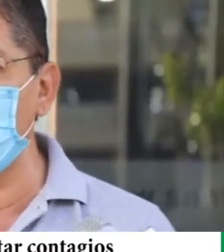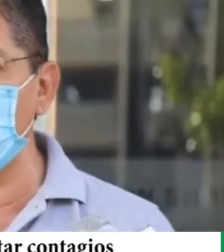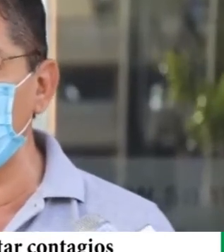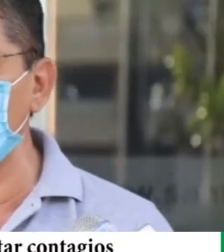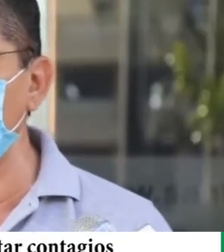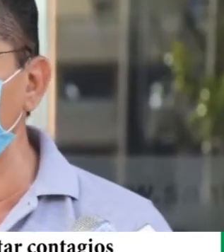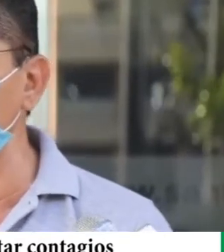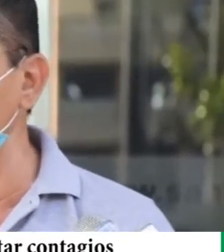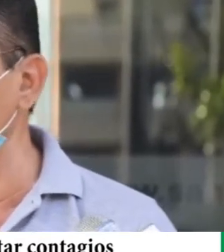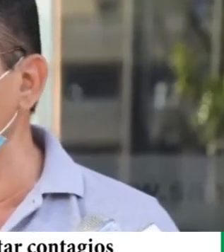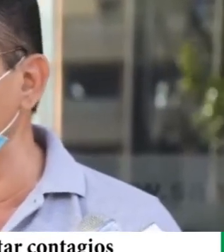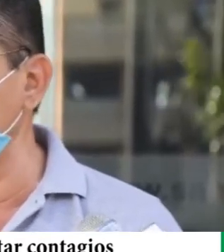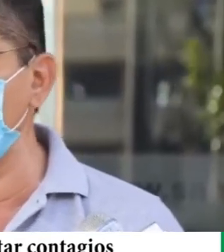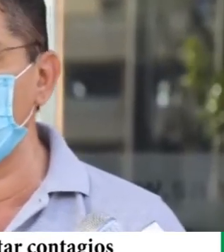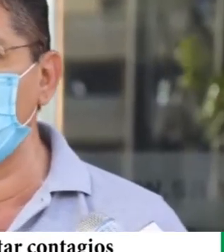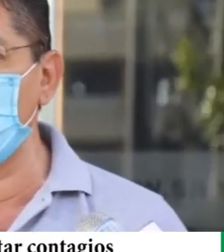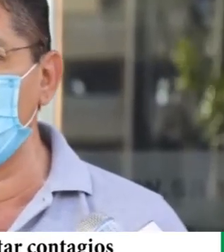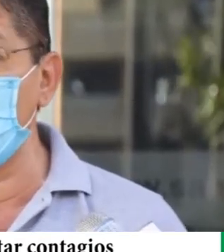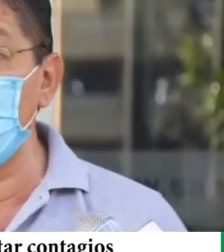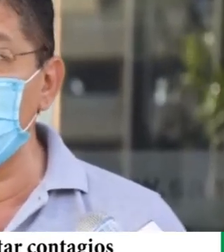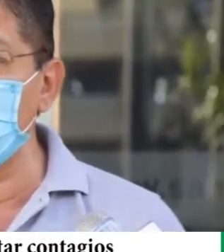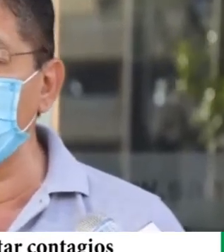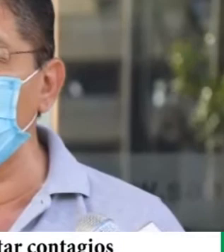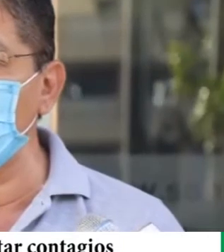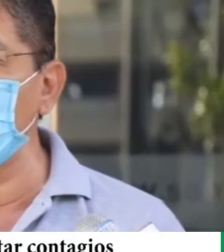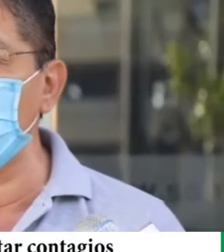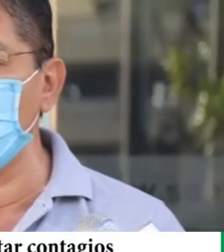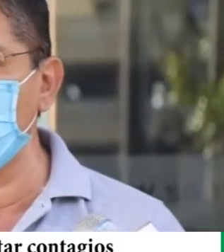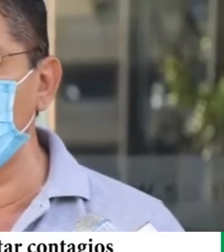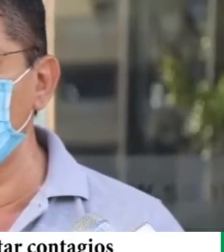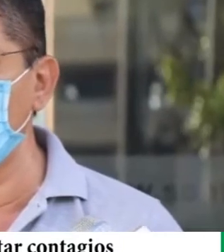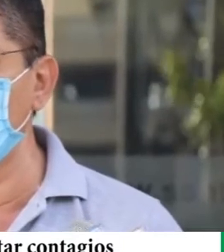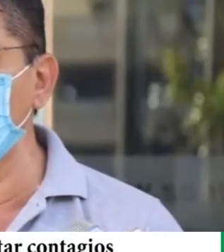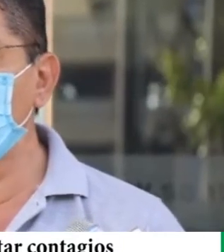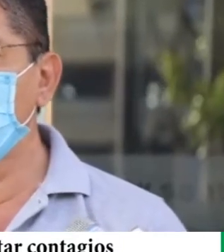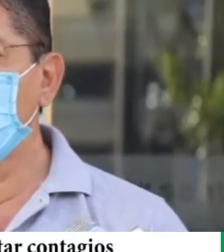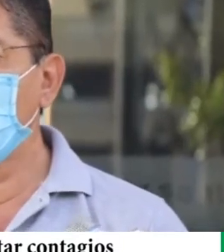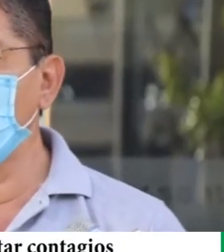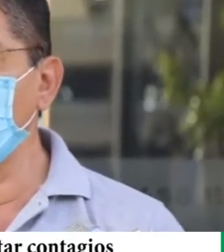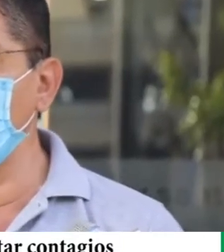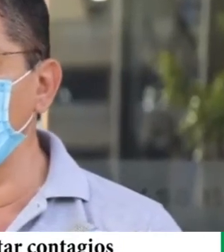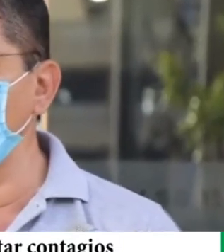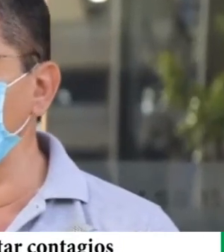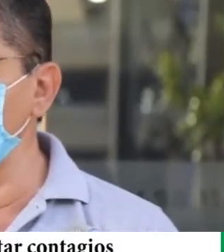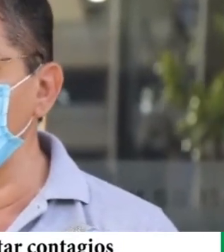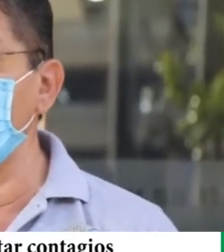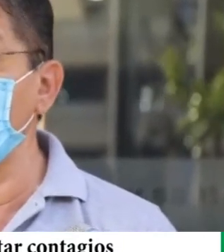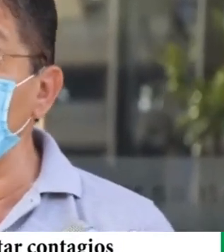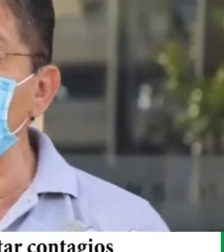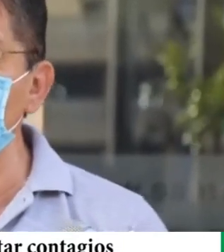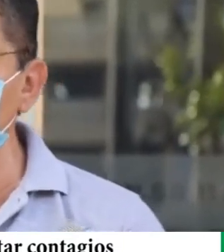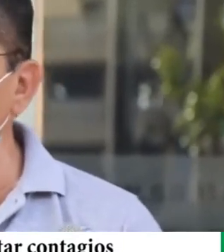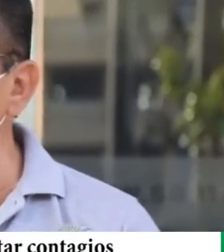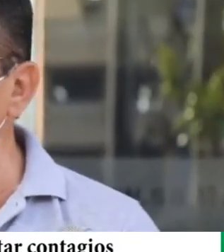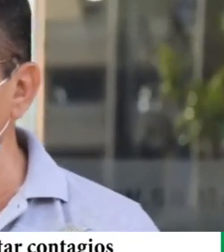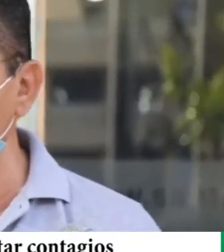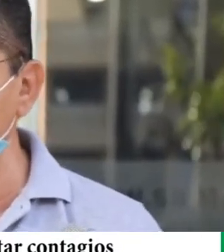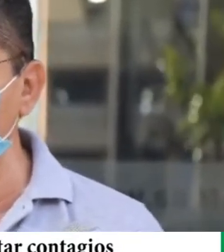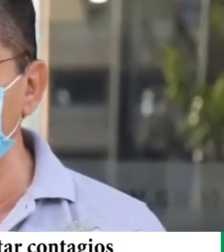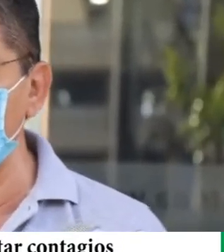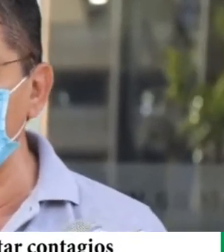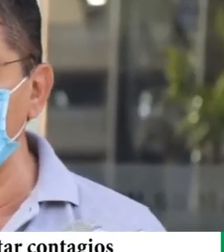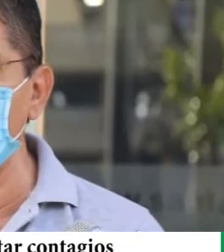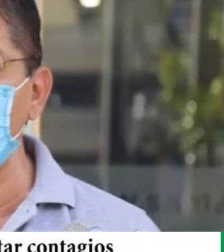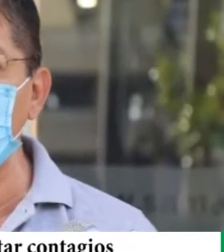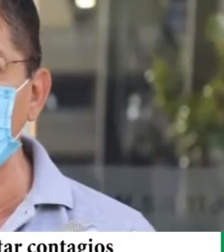aprobar dos solicitudes que hace el gobernador. Una de nueve millones de bolivianos para poder atender en estos hospitales de tercer